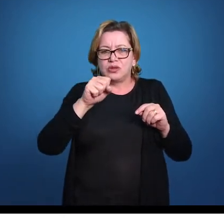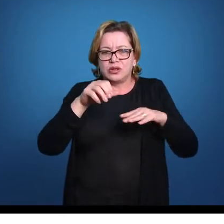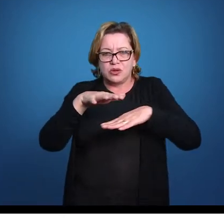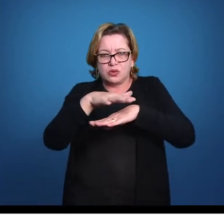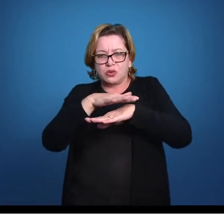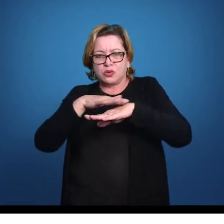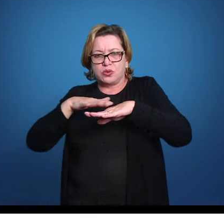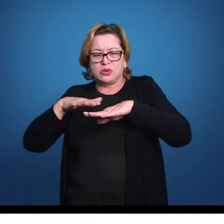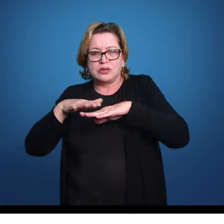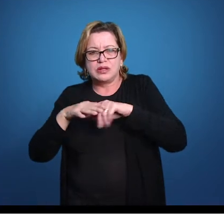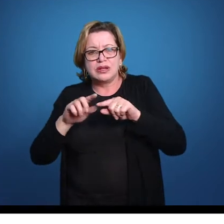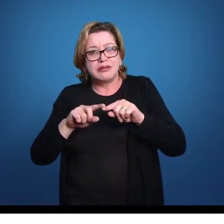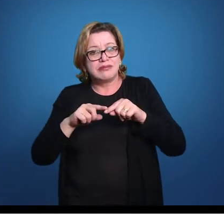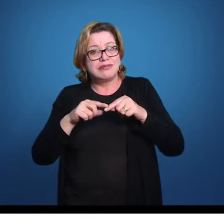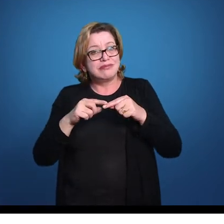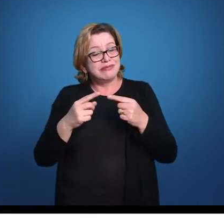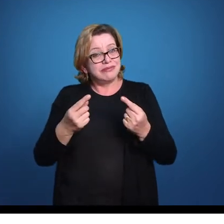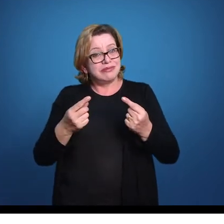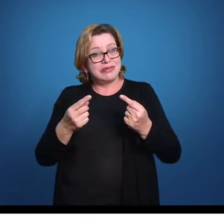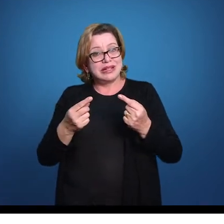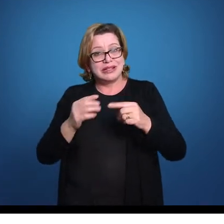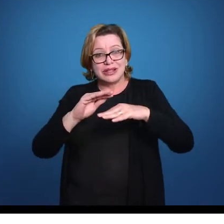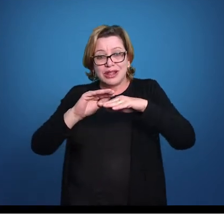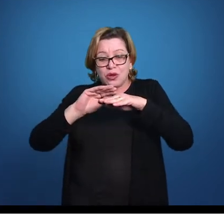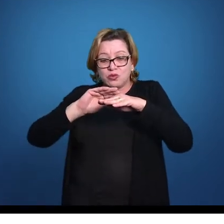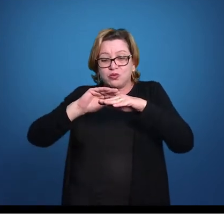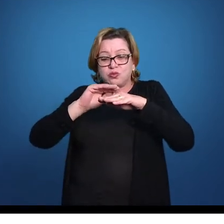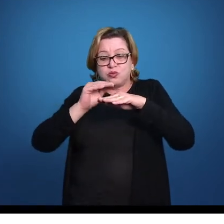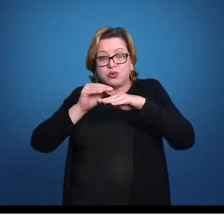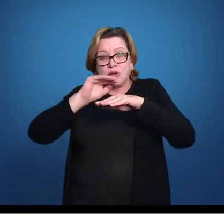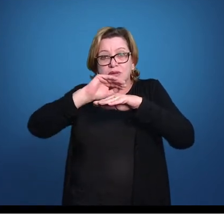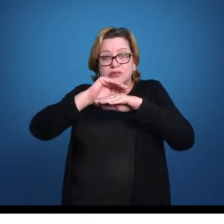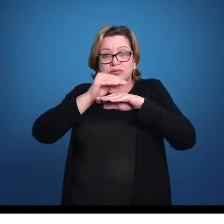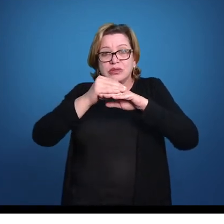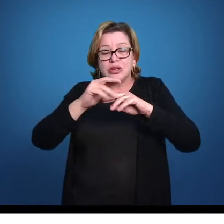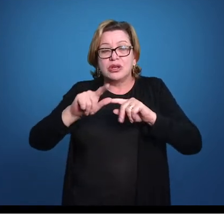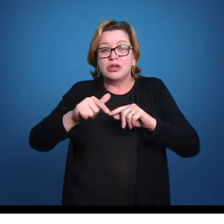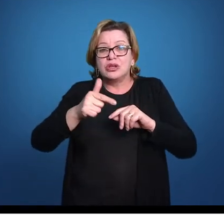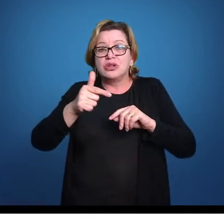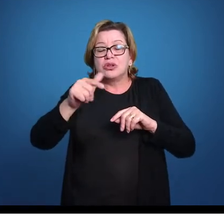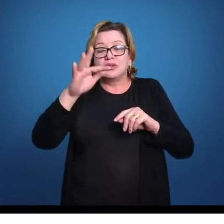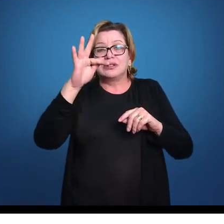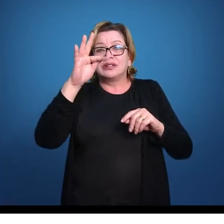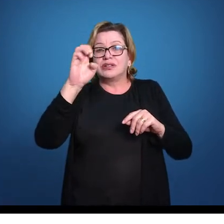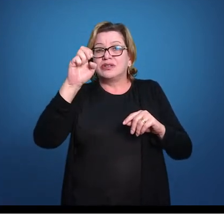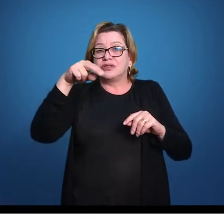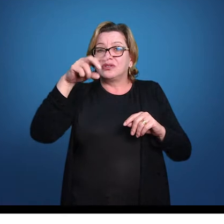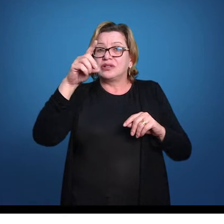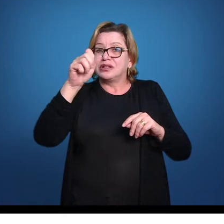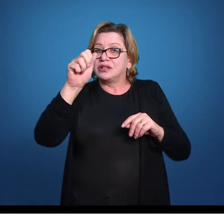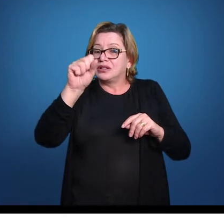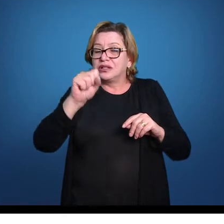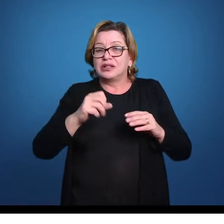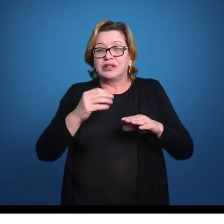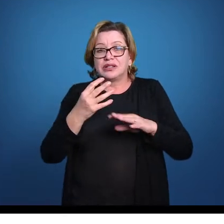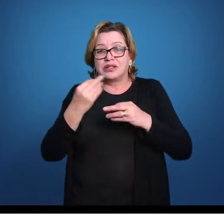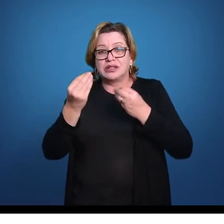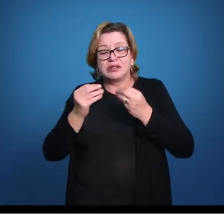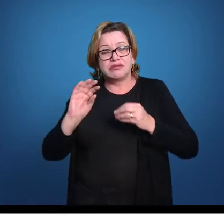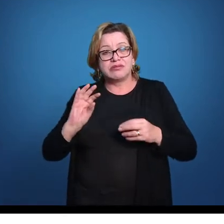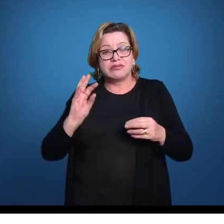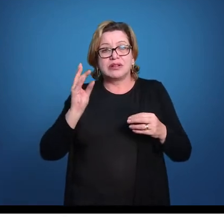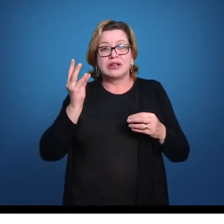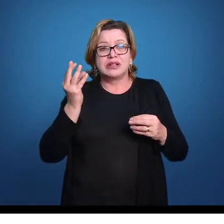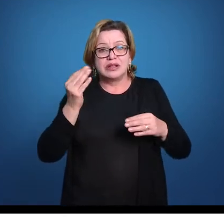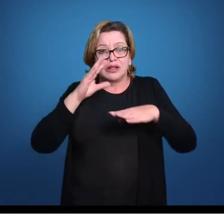achatadas dorso-ventralmente, mas o espiráculo ficou para cima e os outras fendas branquiais, né? Que o espiráculo é uma fenda branquial modificada. As